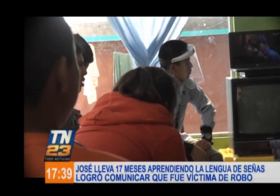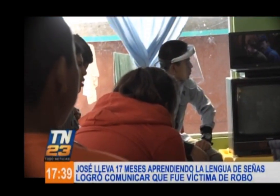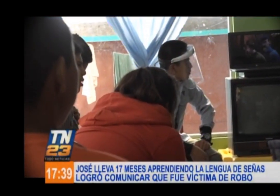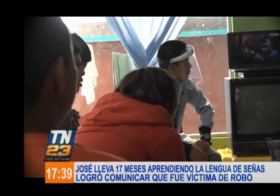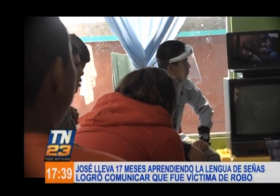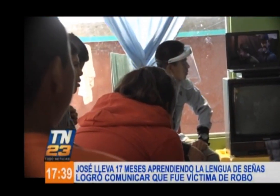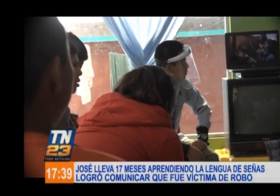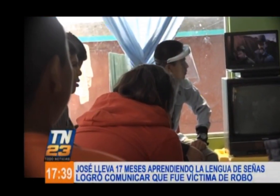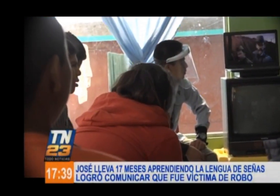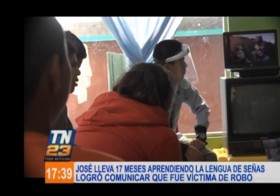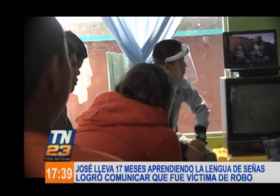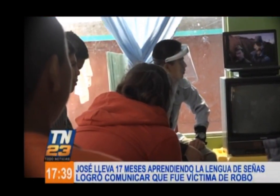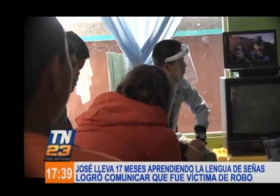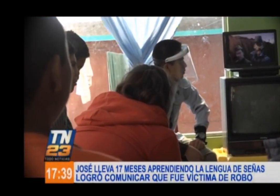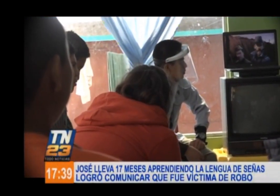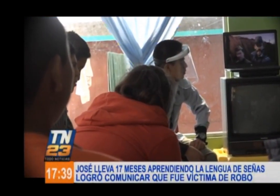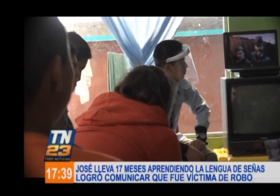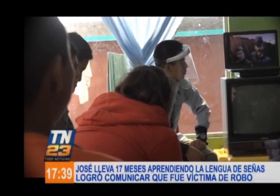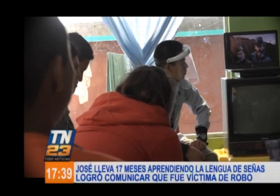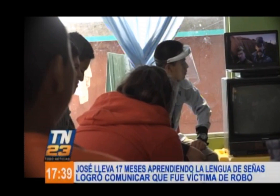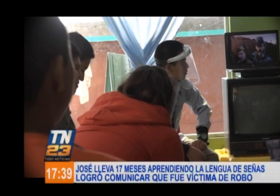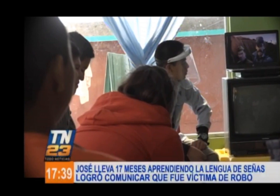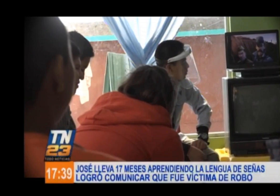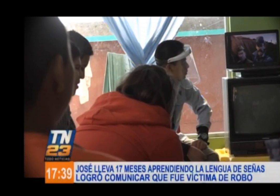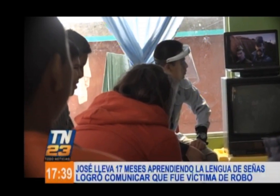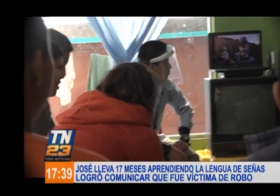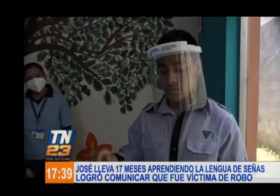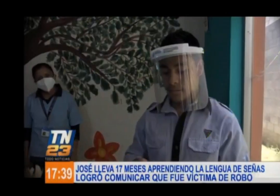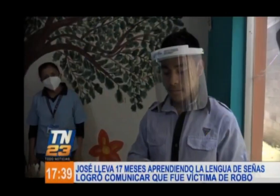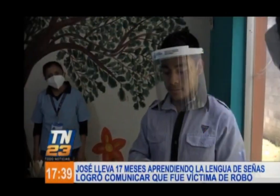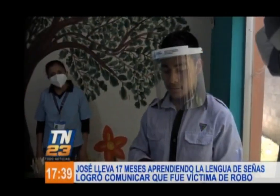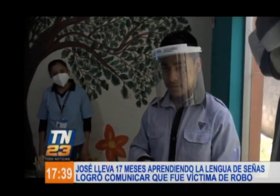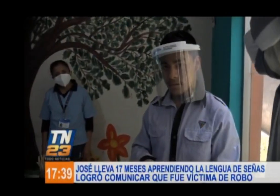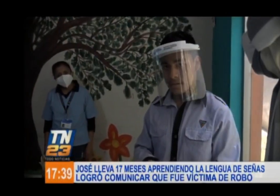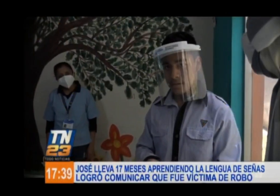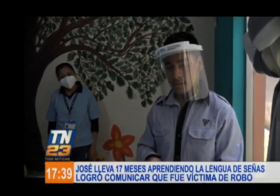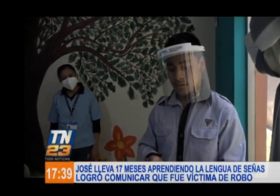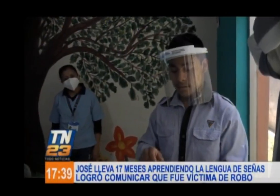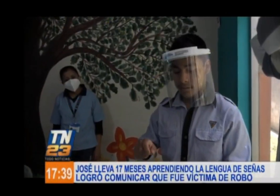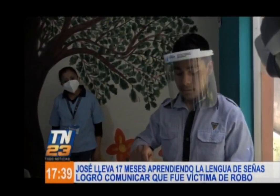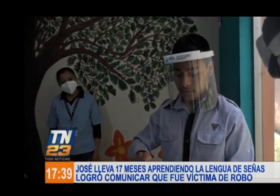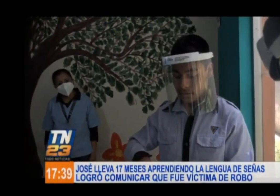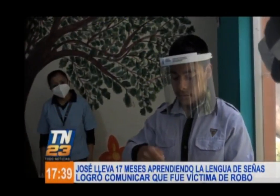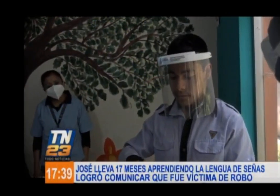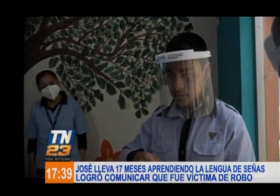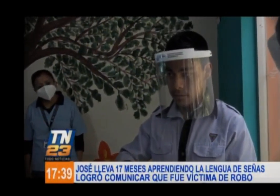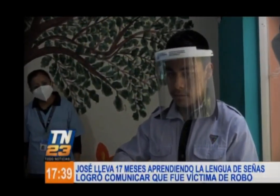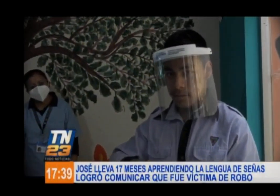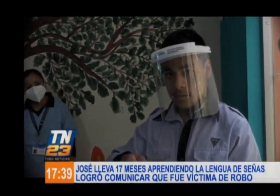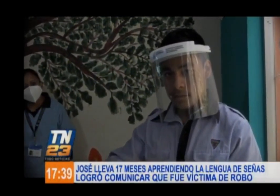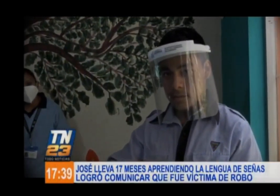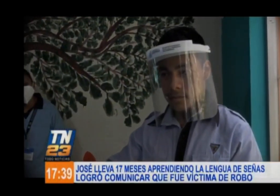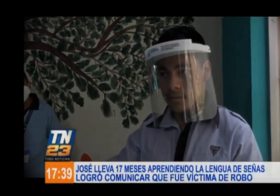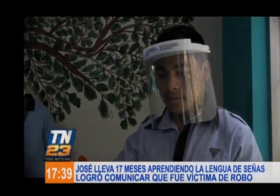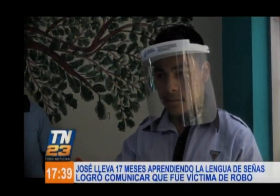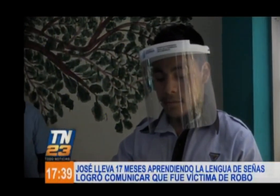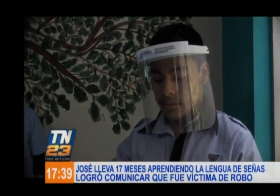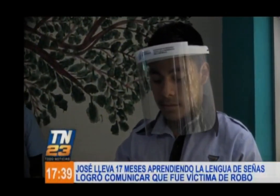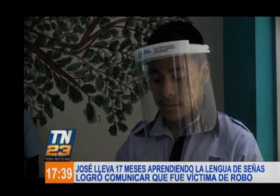decir los opuestos, arriba, abajo, lleno, vacío, su familia también, mamá, papá, hermanos,